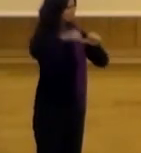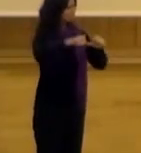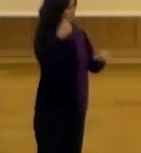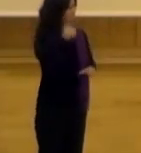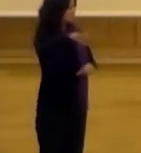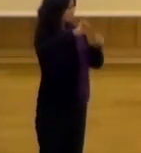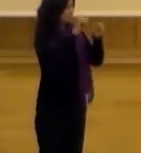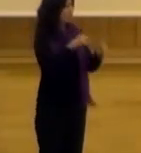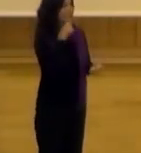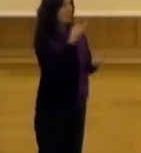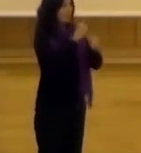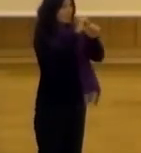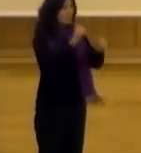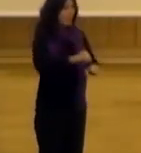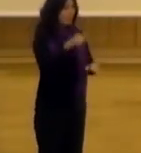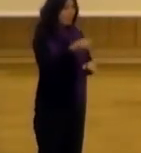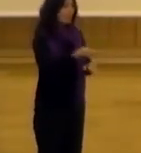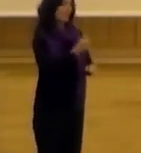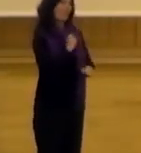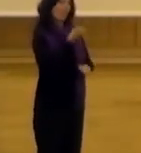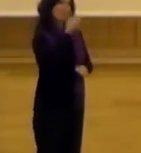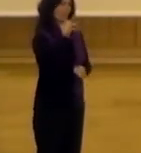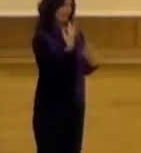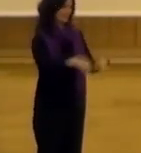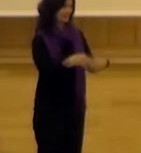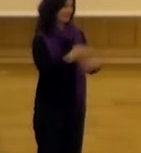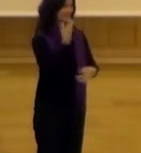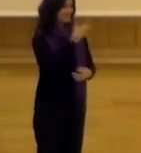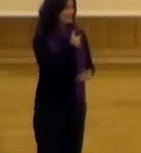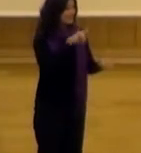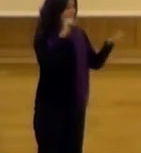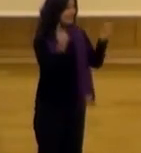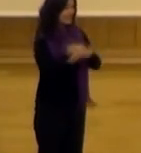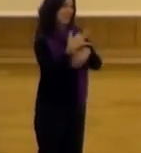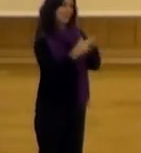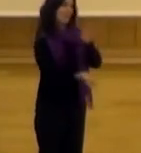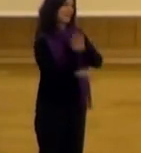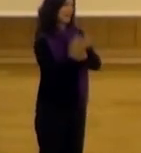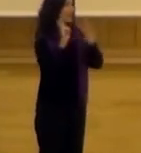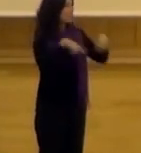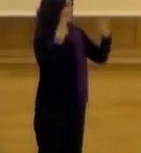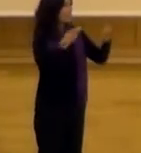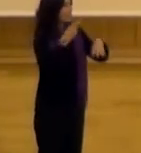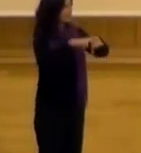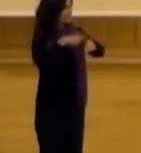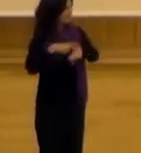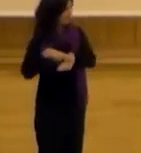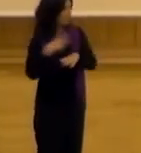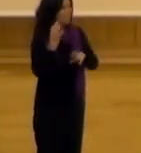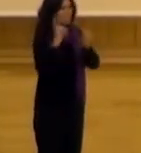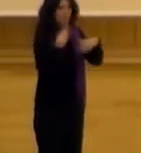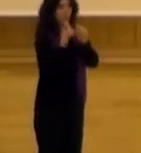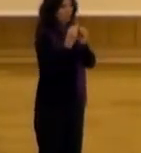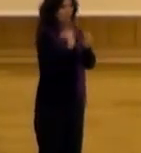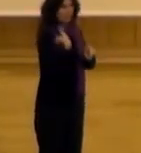Y si el modelo interruptor se estableciera porque era lo más sencillo y para cambiarlo necesitamos crear nuevas rutinas, nuevas formas de